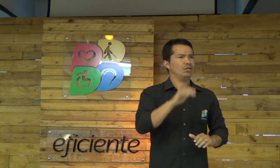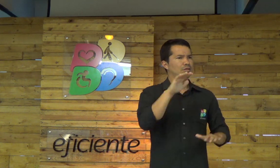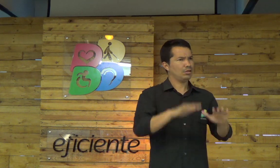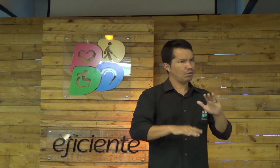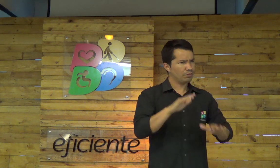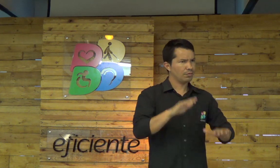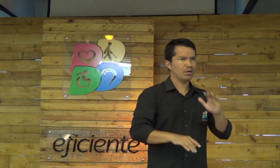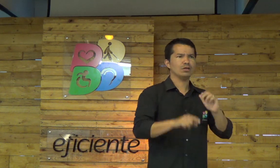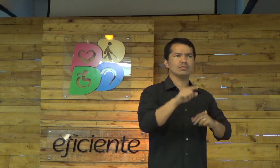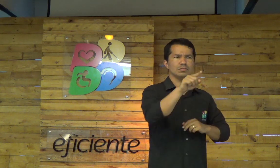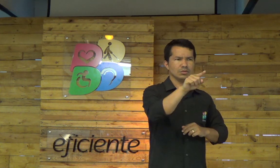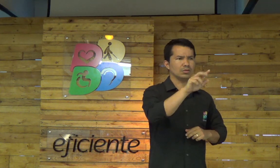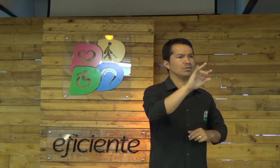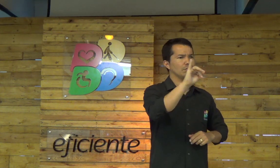as áreas da sua vida.